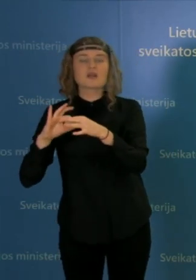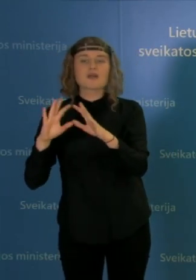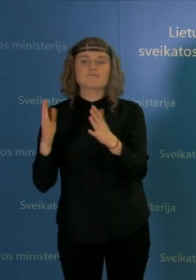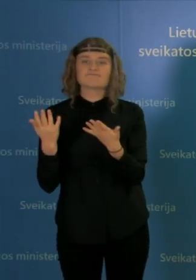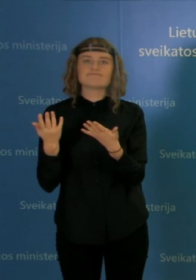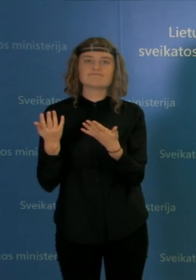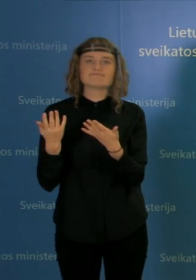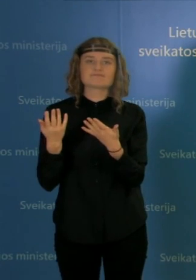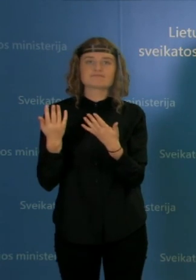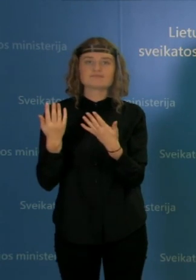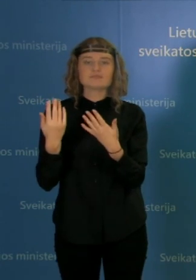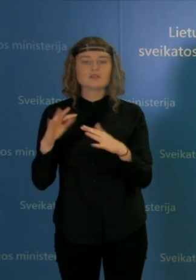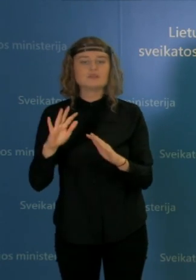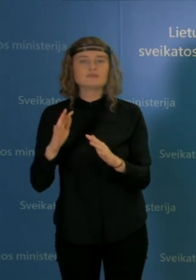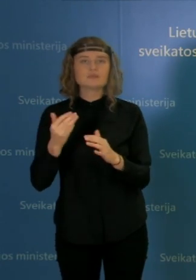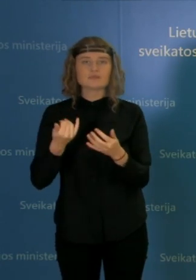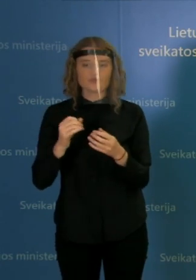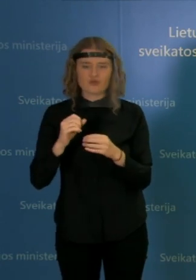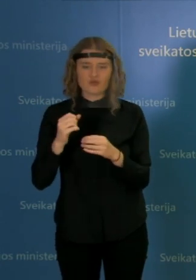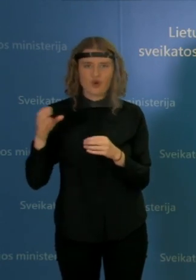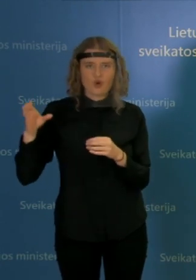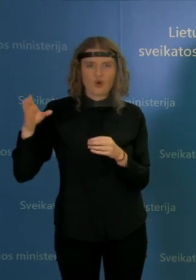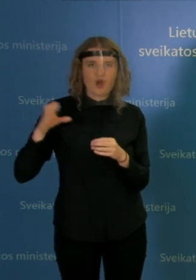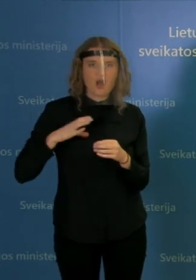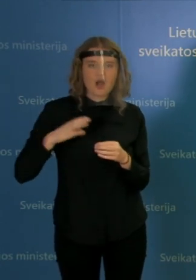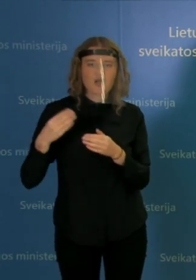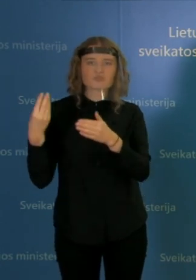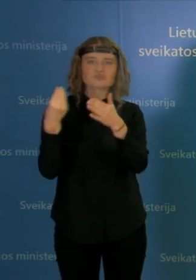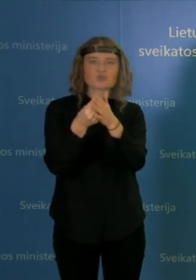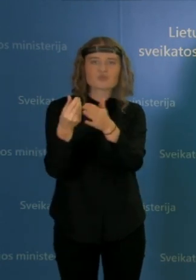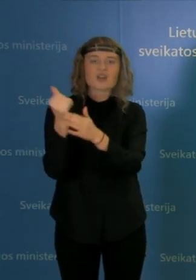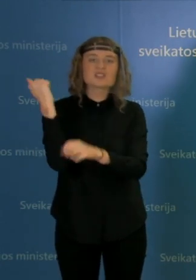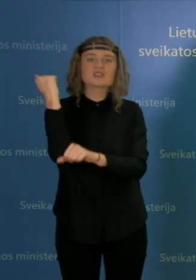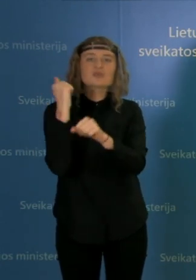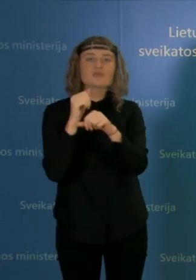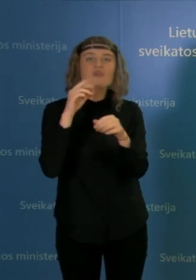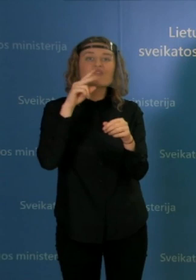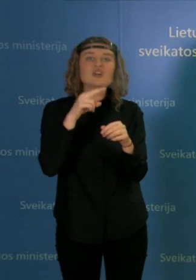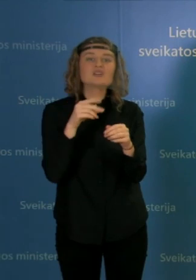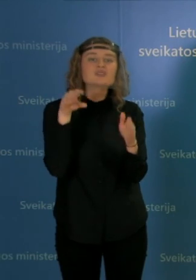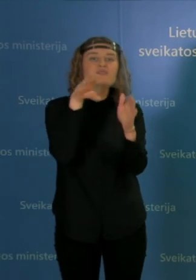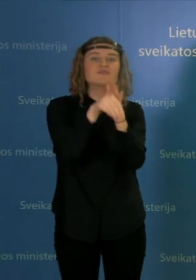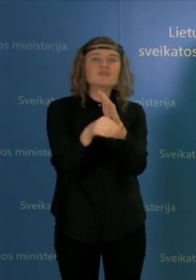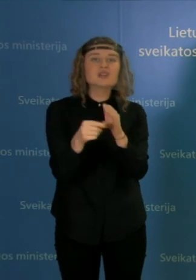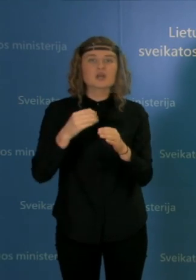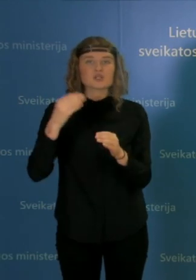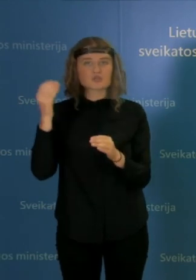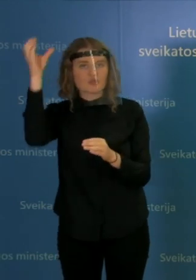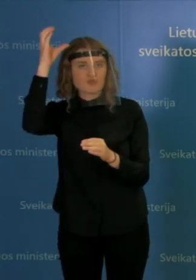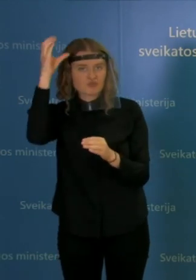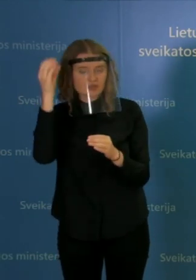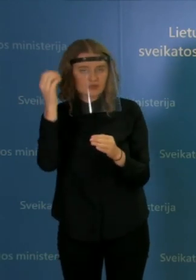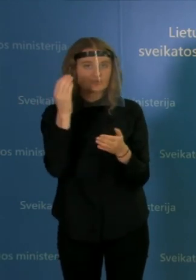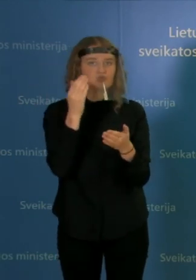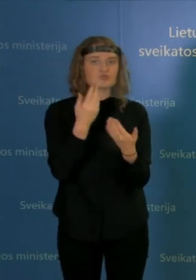išvengti adekvataus darbų užmokesčio mokėjimo tiem patiem vaistininkam, kurie turi aukštą kvalifikaciją vieto į to